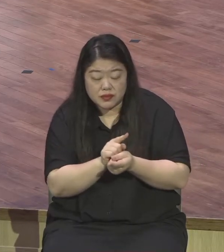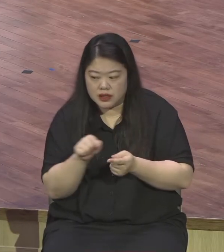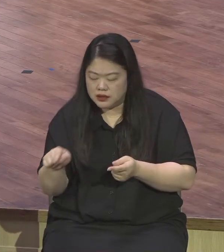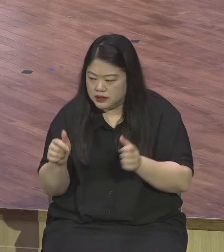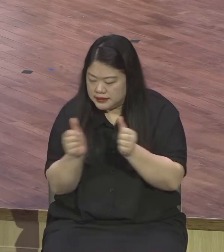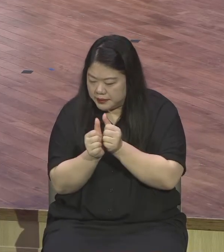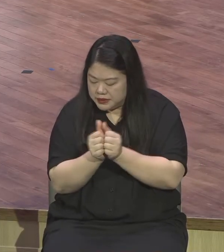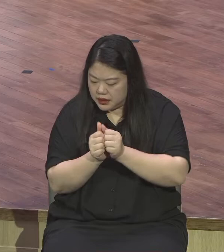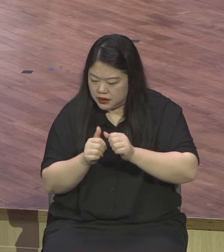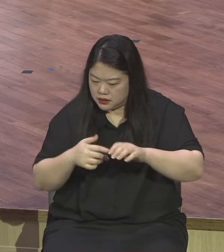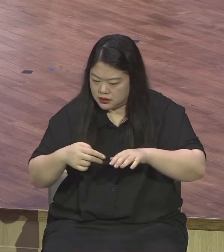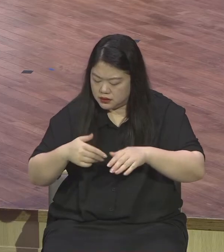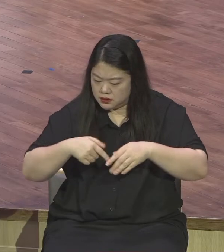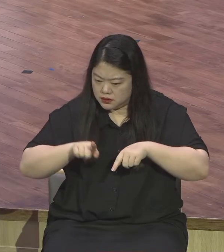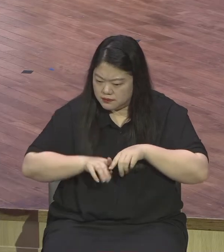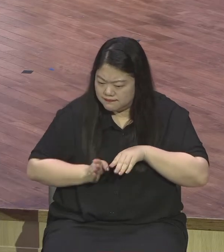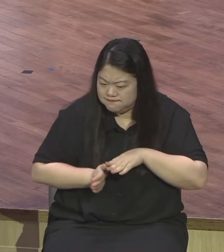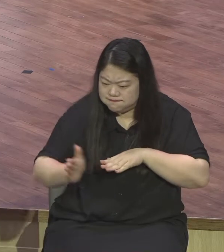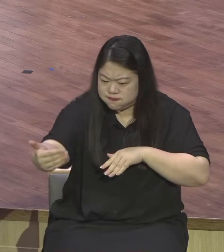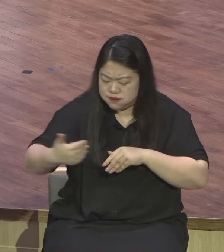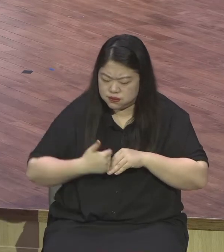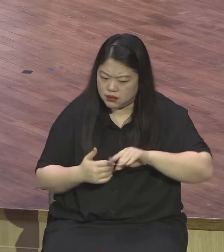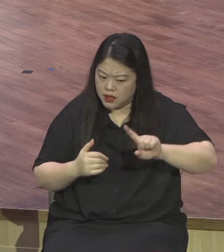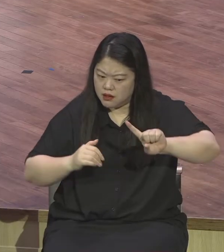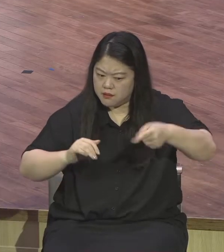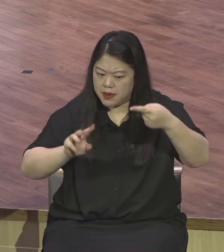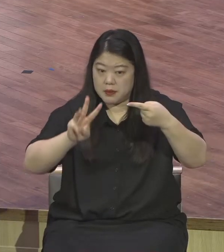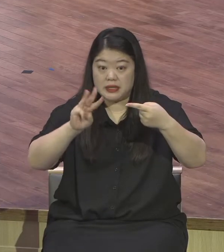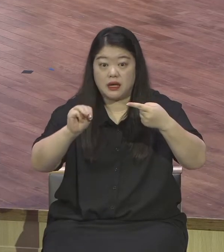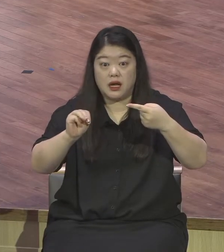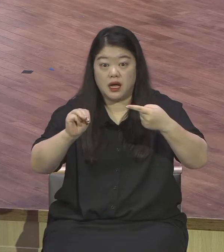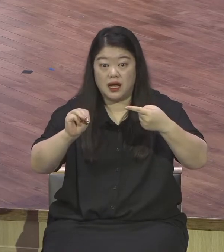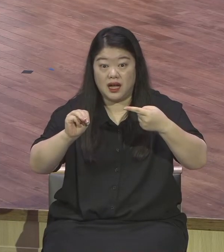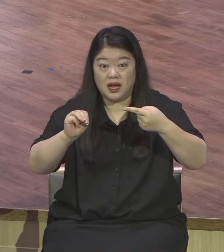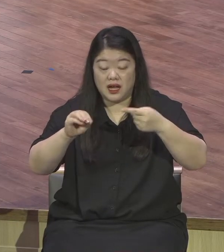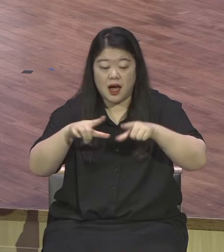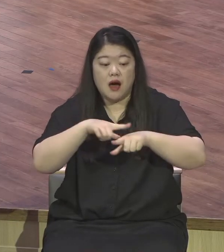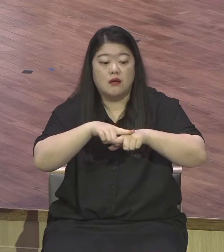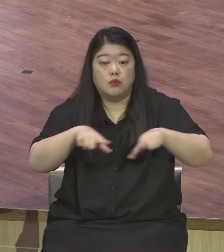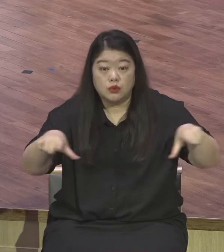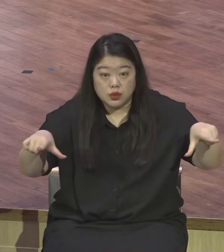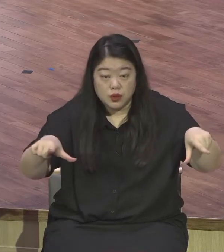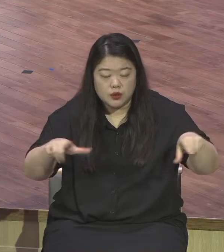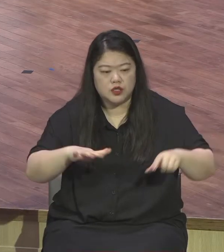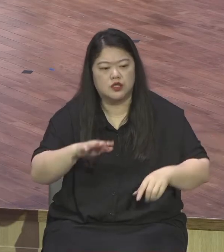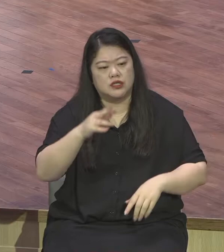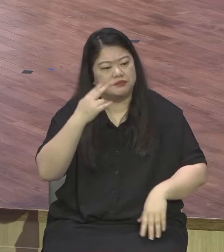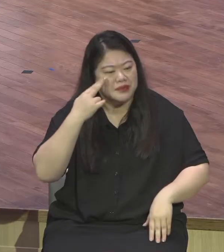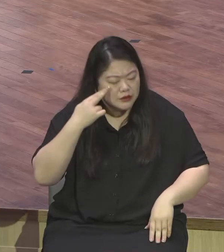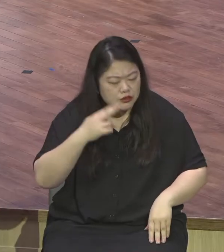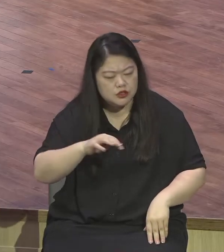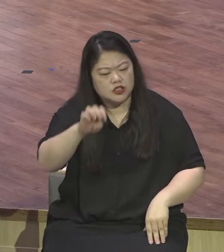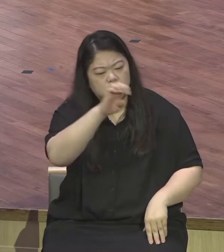자유형 이거는 뭐 아시아에서 한 번 길을 수도 없어요. 그런데 아시아 선수로서 65년 만에